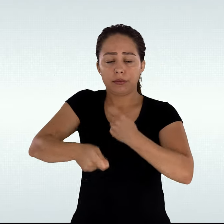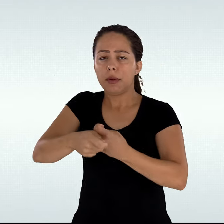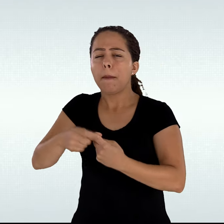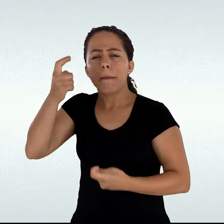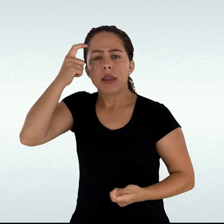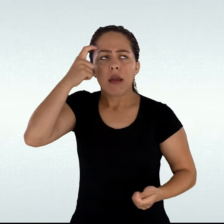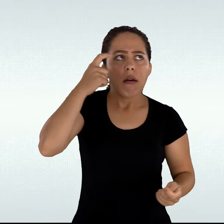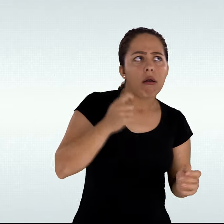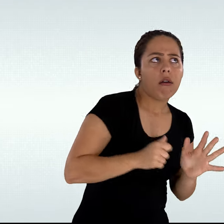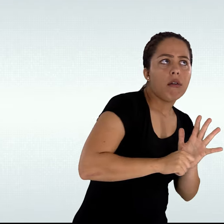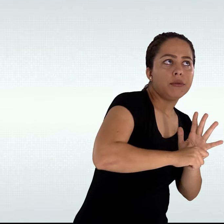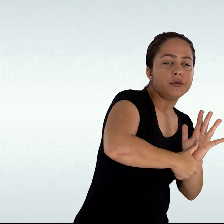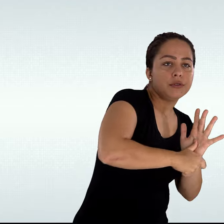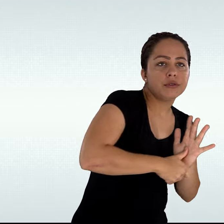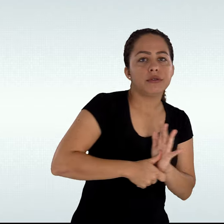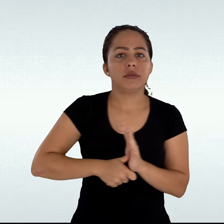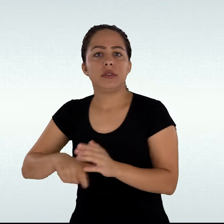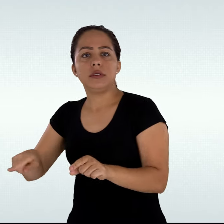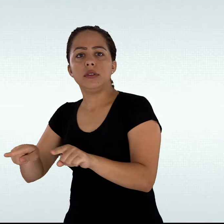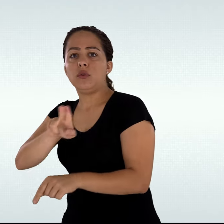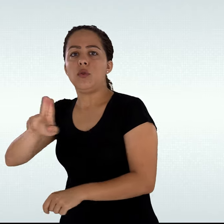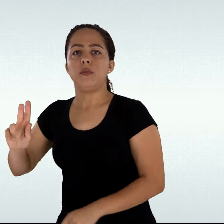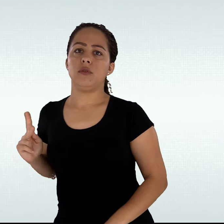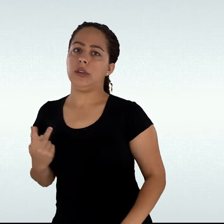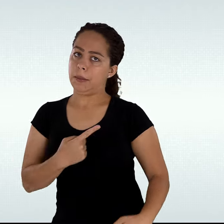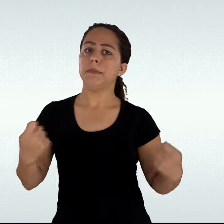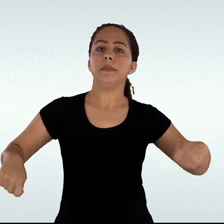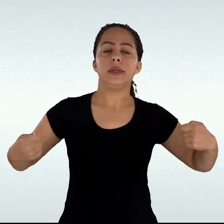a vinculação entre nome social e a identificação civil.